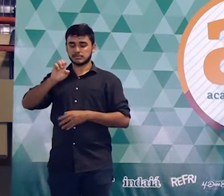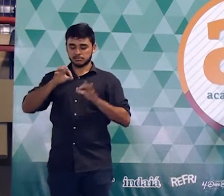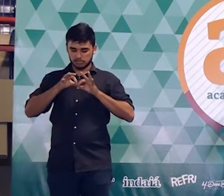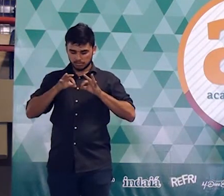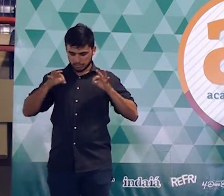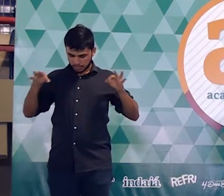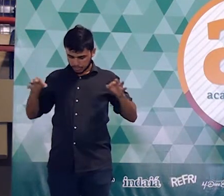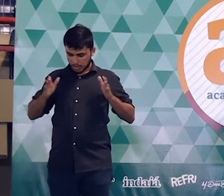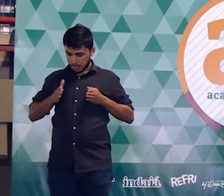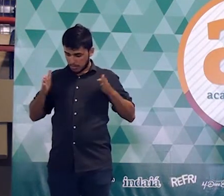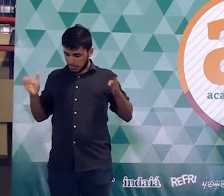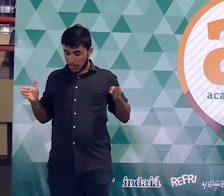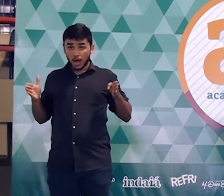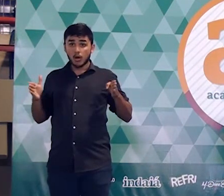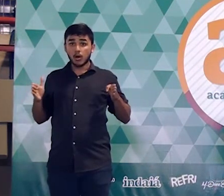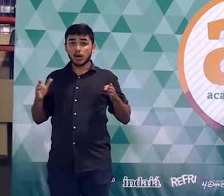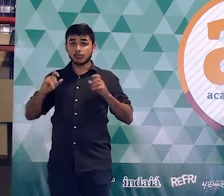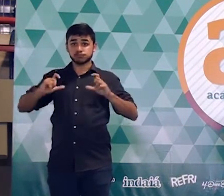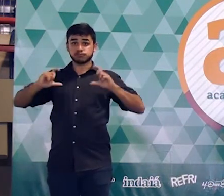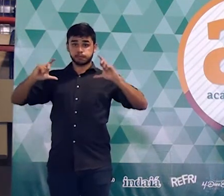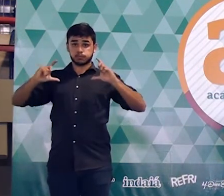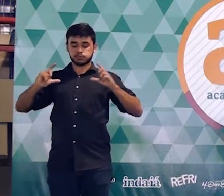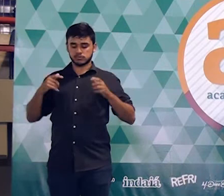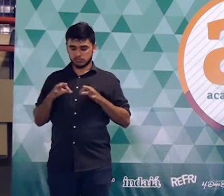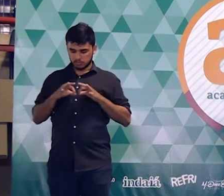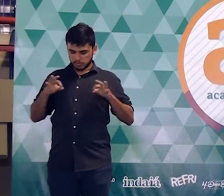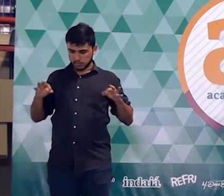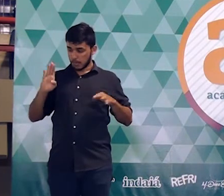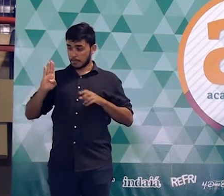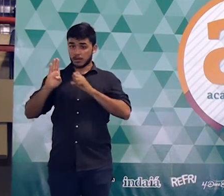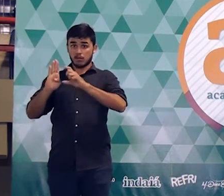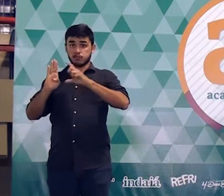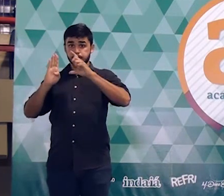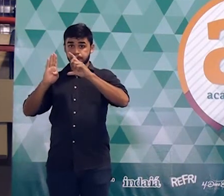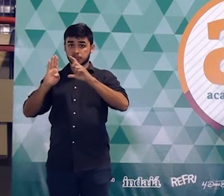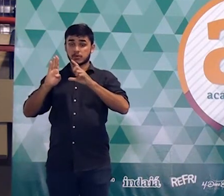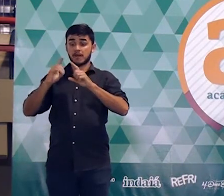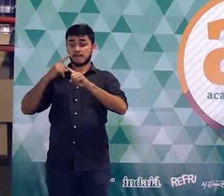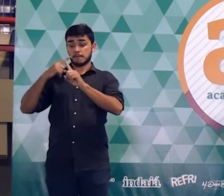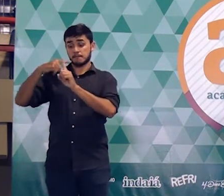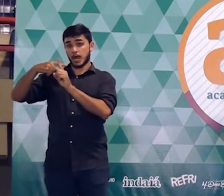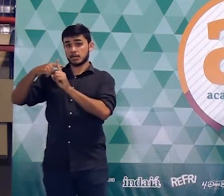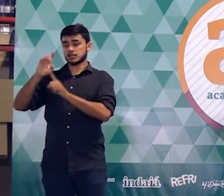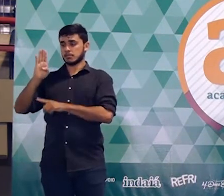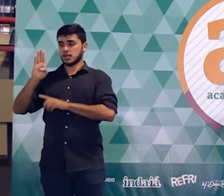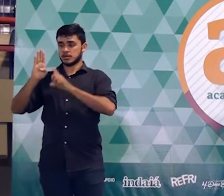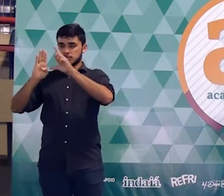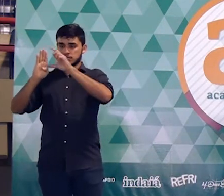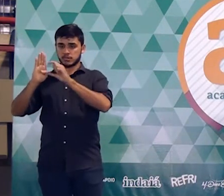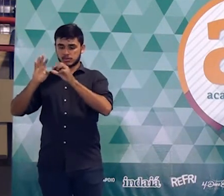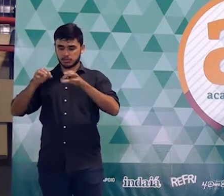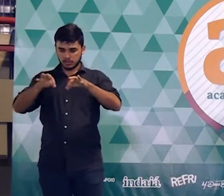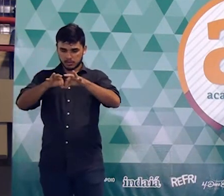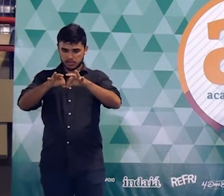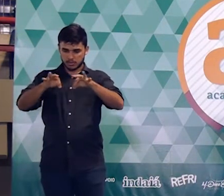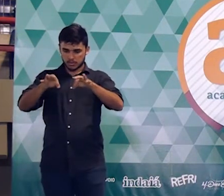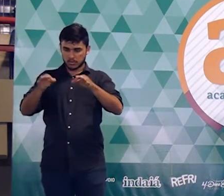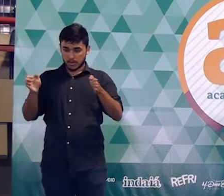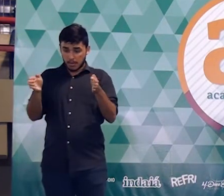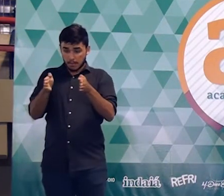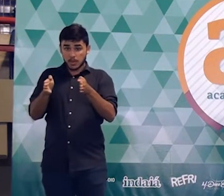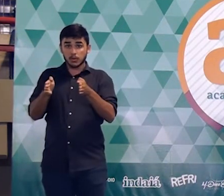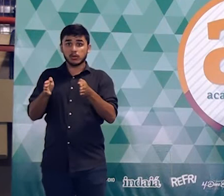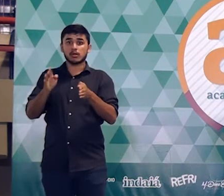a base menor, vezes a altura, dividido por 2. Tá, Alexandre, como é que eu vou saber nessa figura? Quem é que representa a base